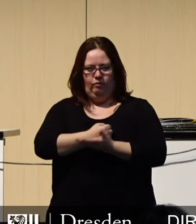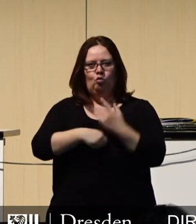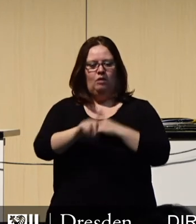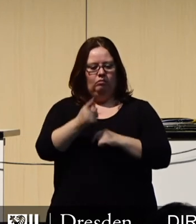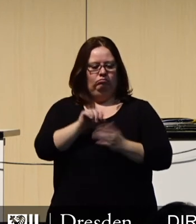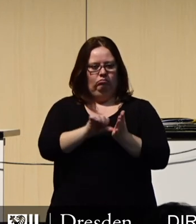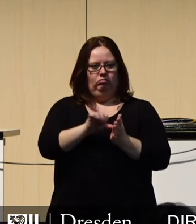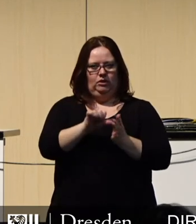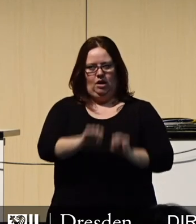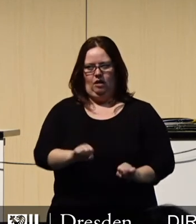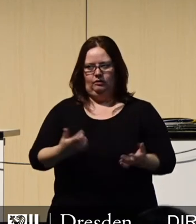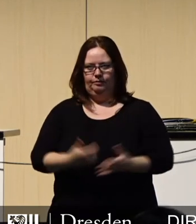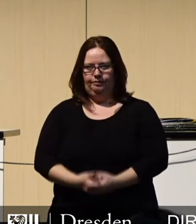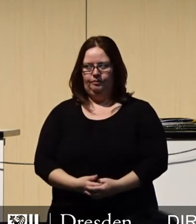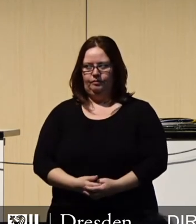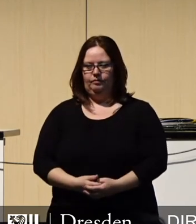noch heute zehren.